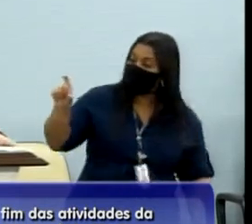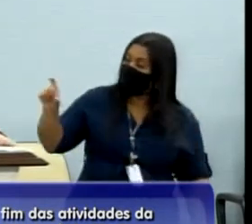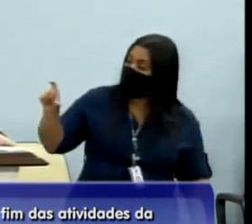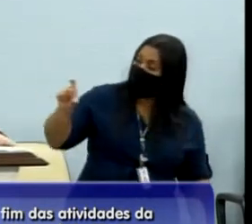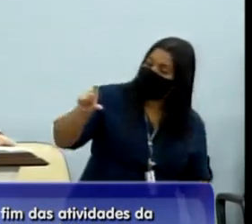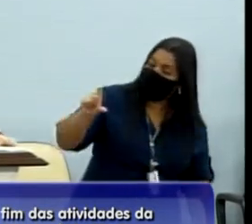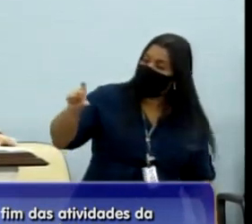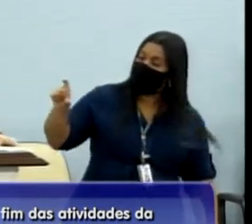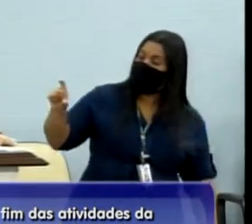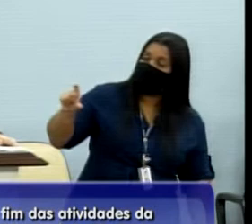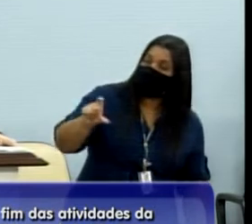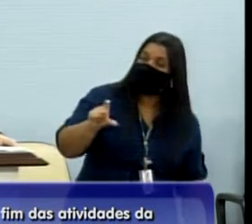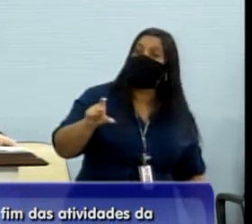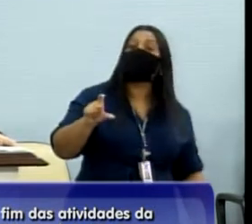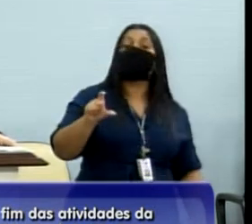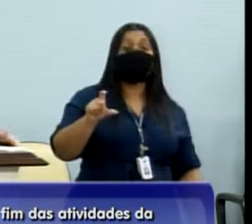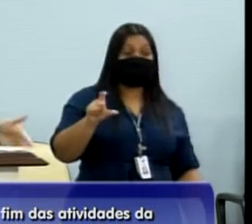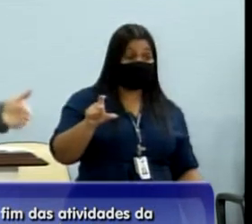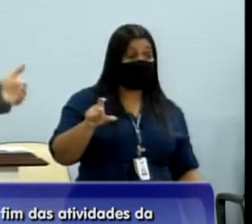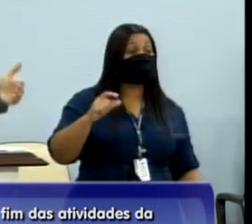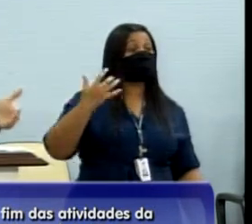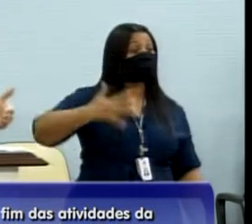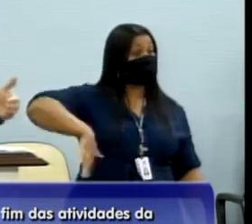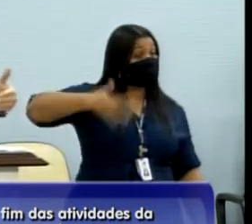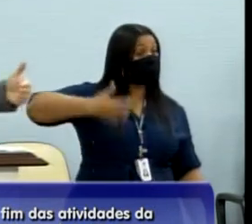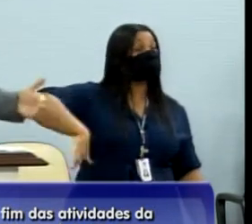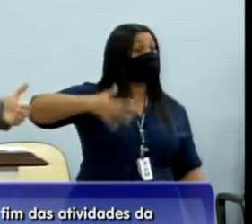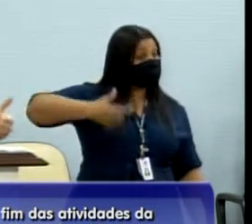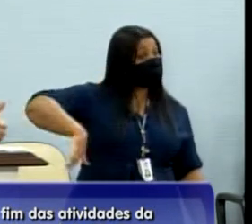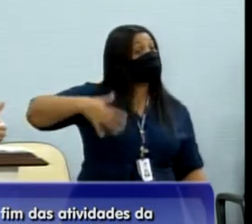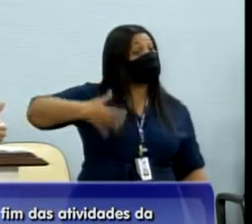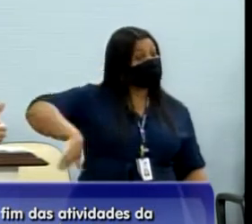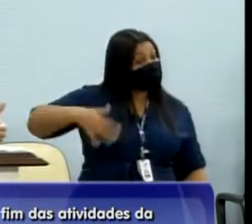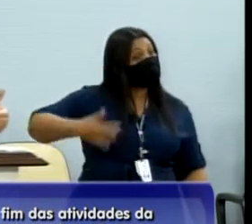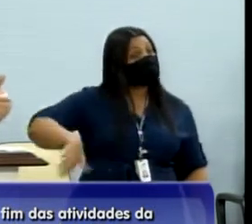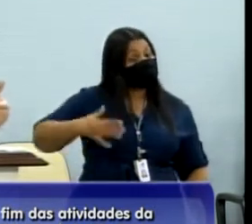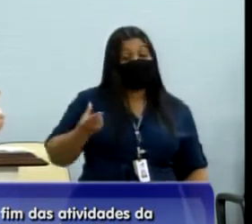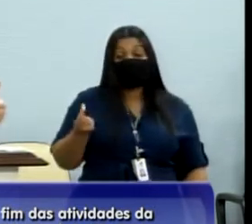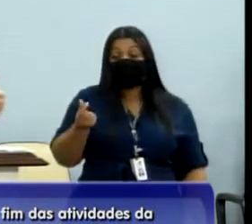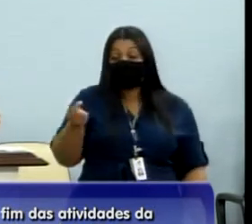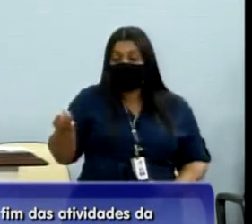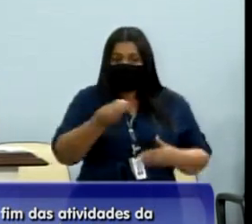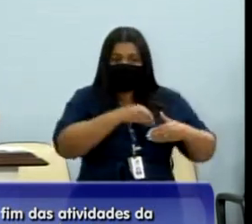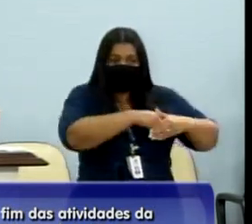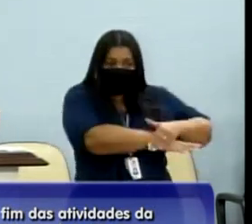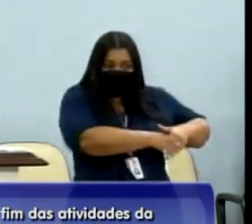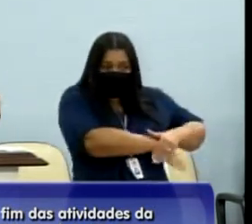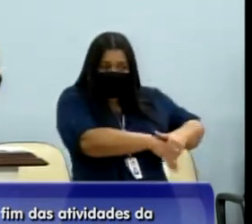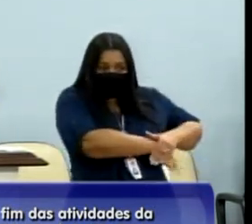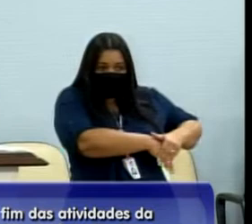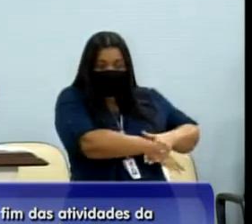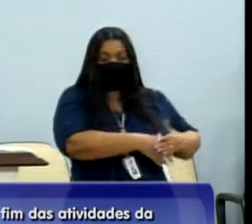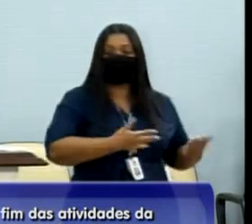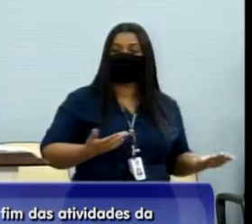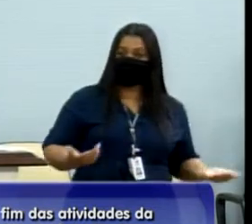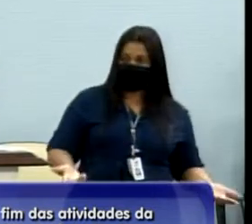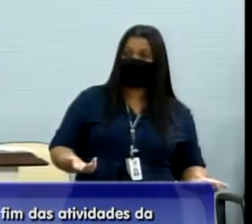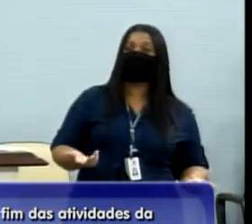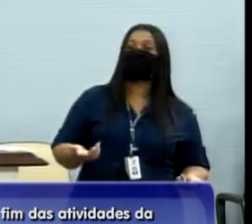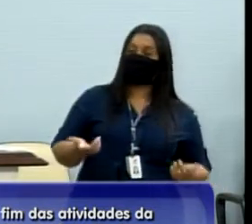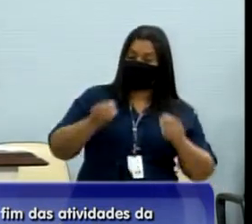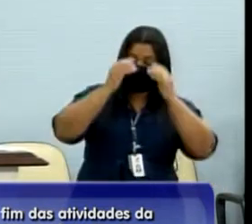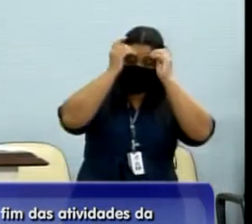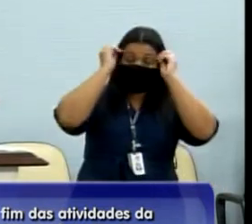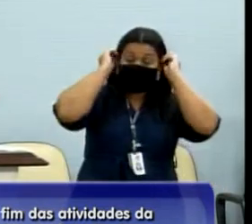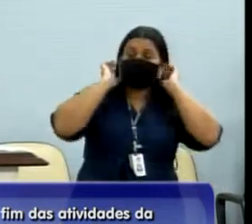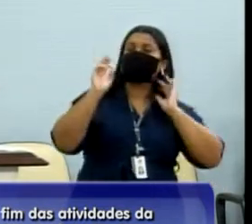porque ele ainda não tem uma condenação transitada em jogada, de emendas supostamente desviadas. Então, além de